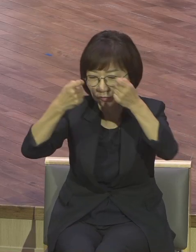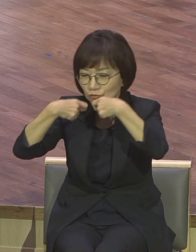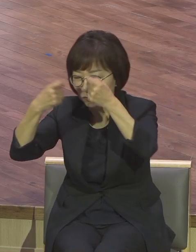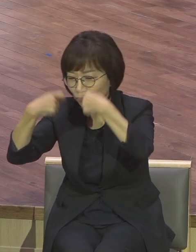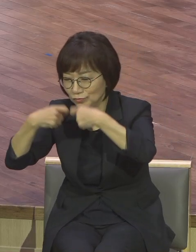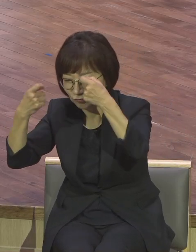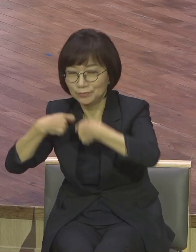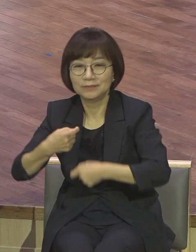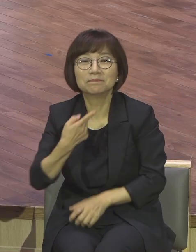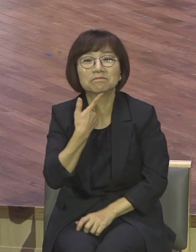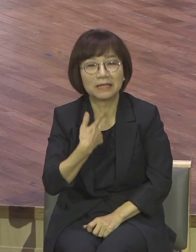된다니까